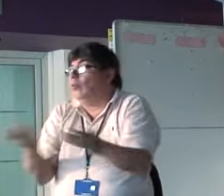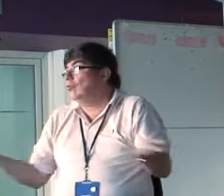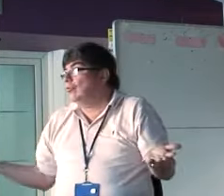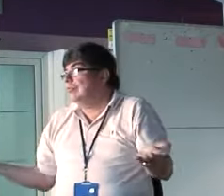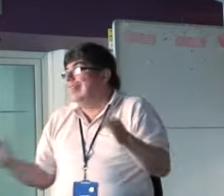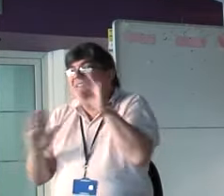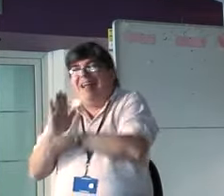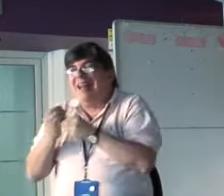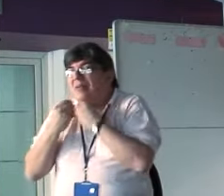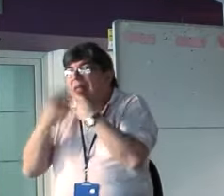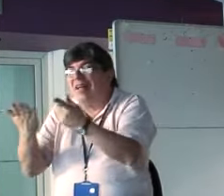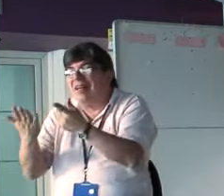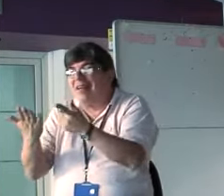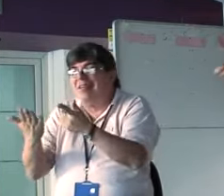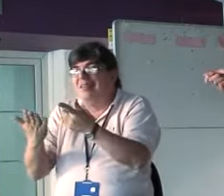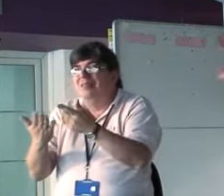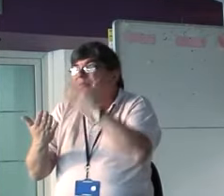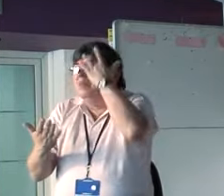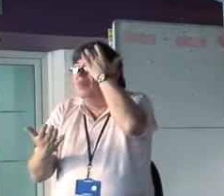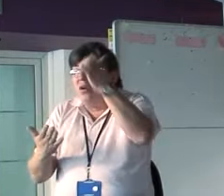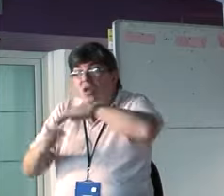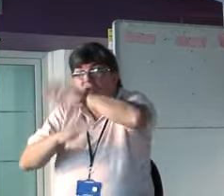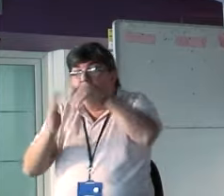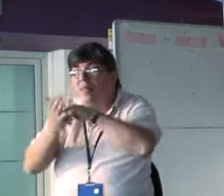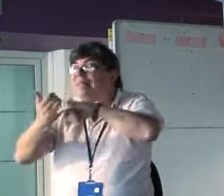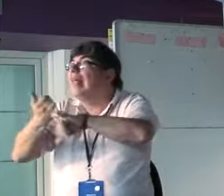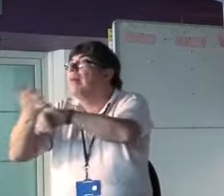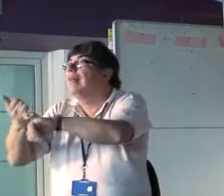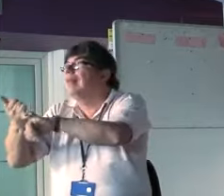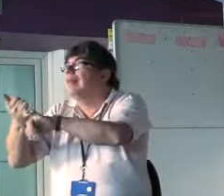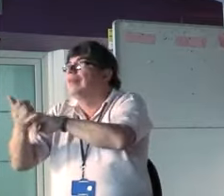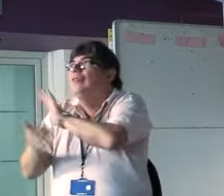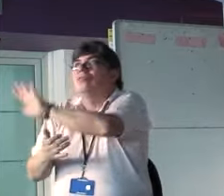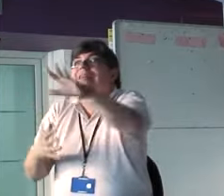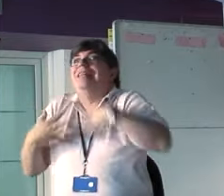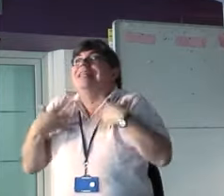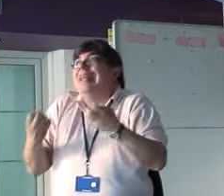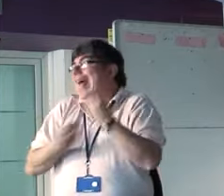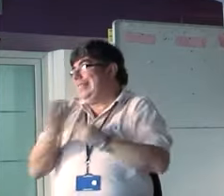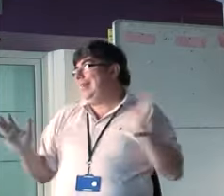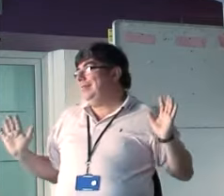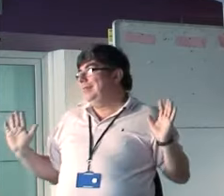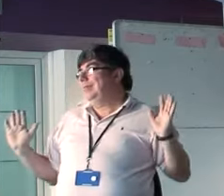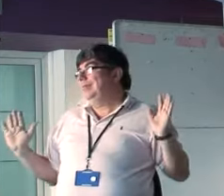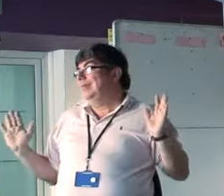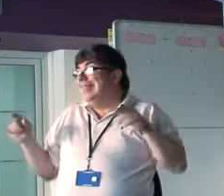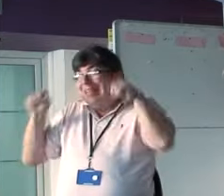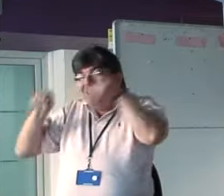nadie les va a ayudar porque no van a entender lo que quieren hacer. De eso se trata el